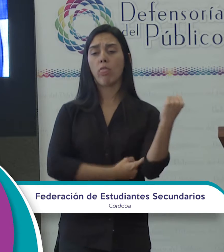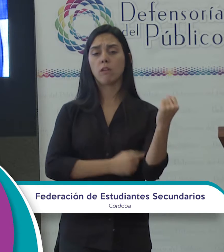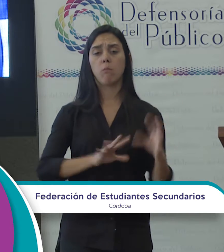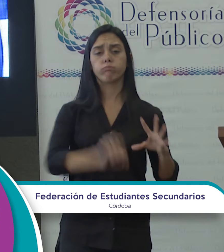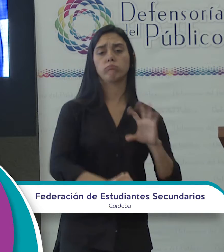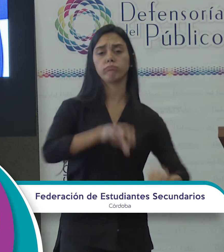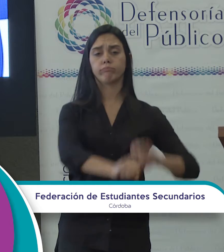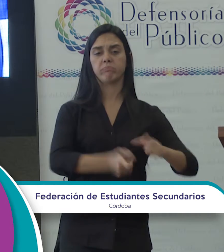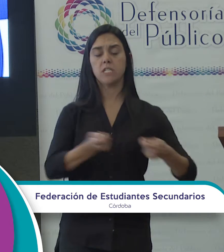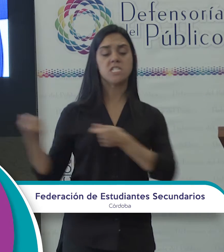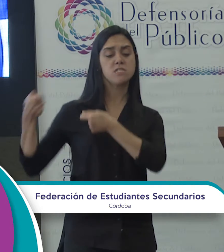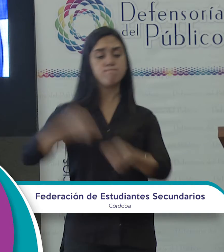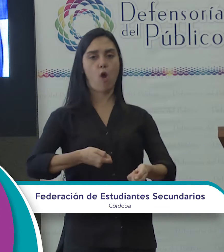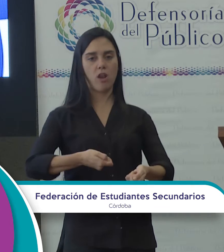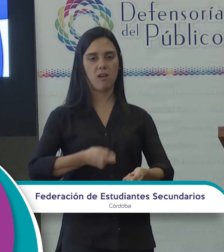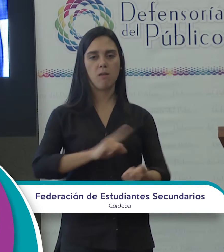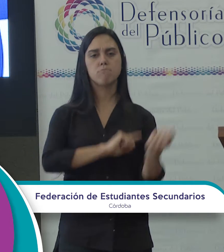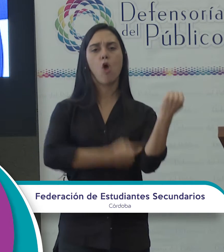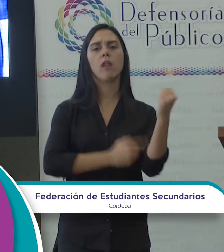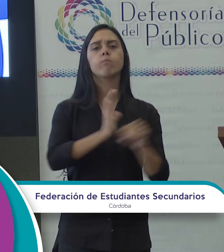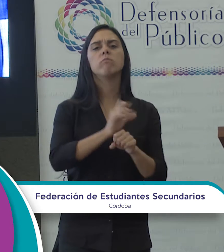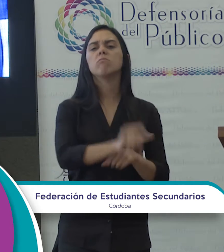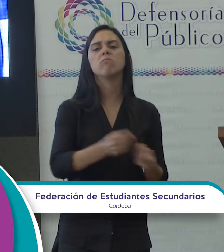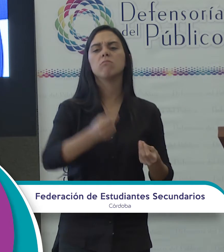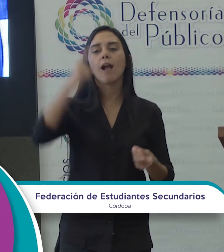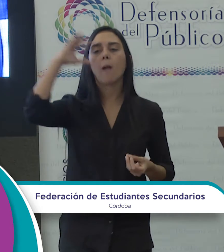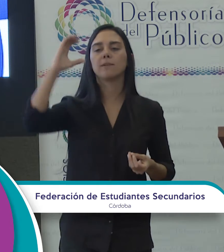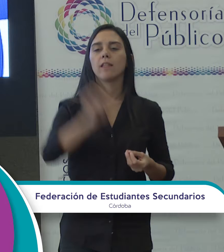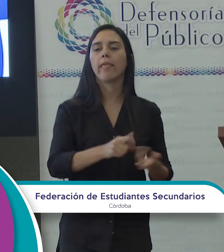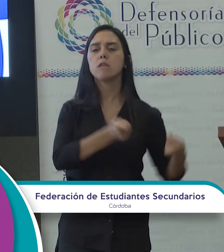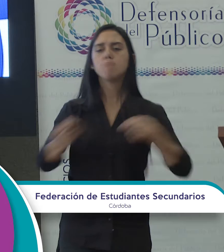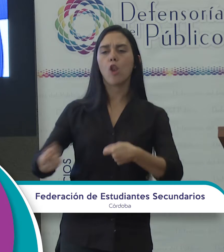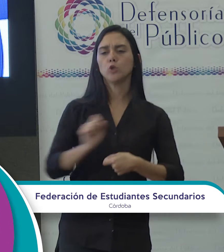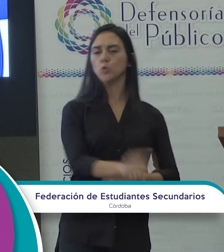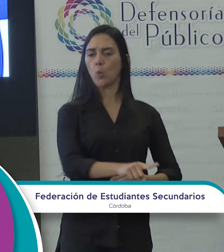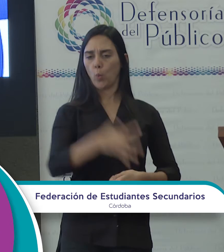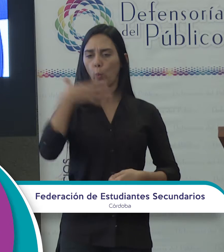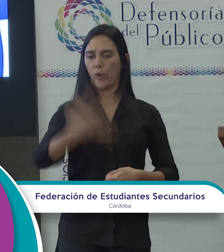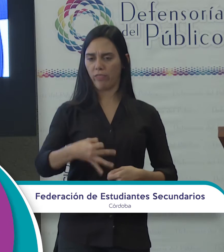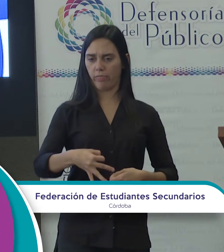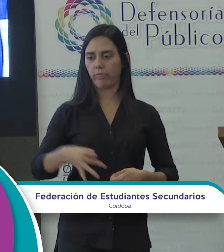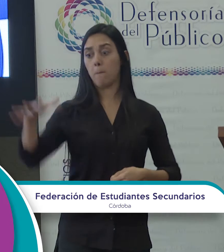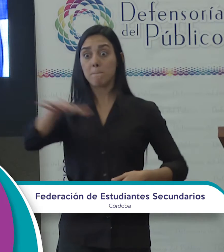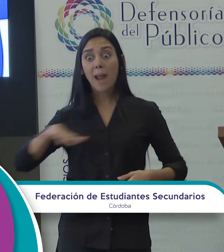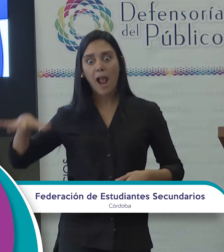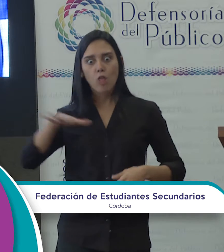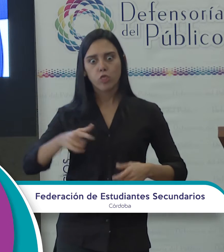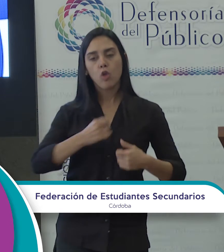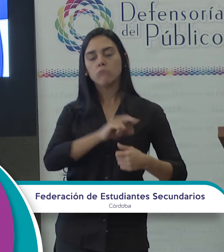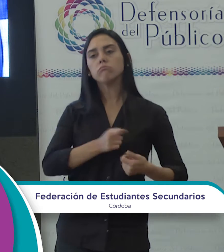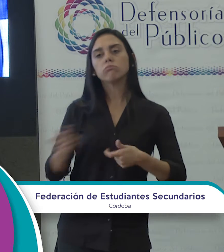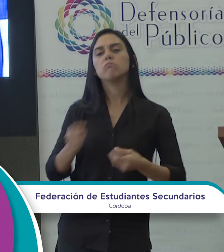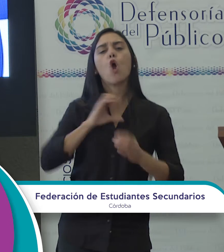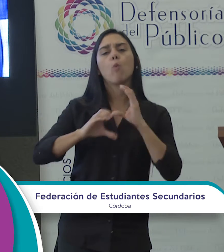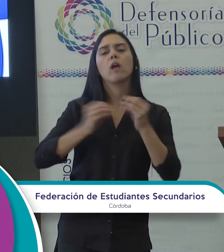suya. El poder es eso, la capacidad que tiene un grupo de imponer su verdad. Y lo hace teniendo la mayor cantidad de medios. Lo que comunica el poder